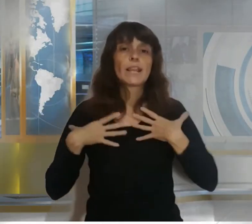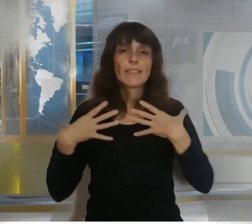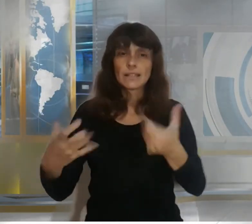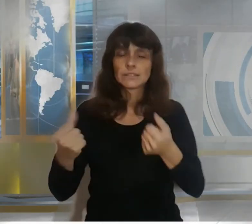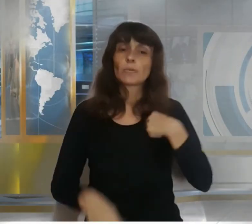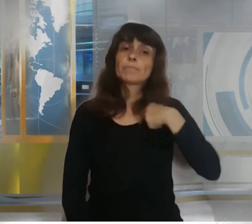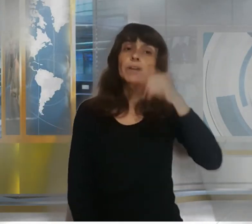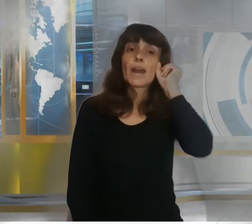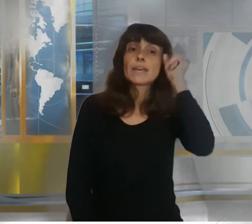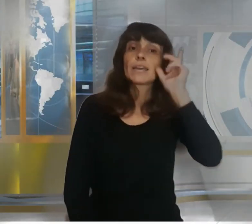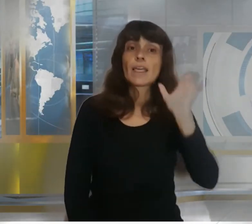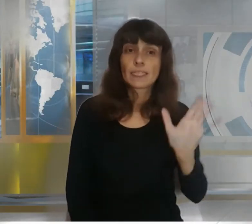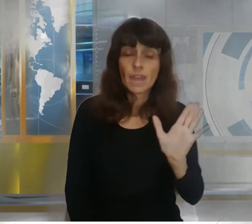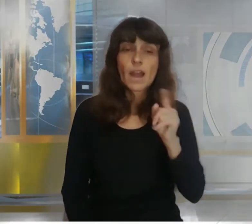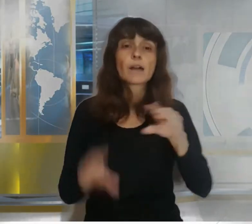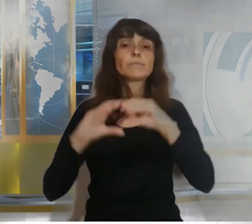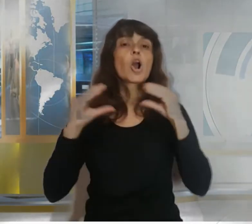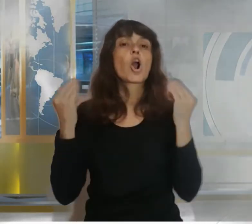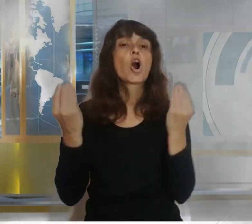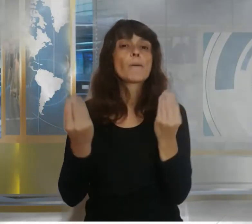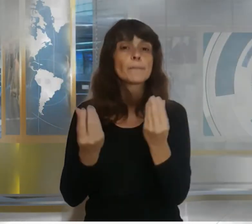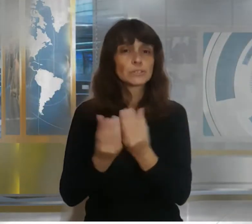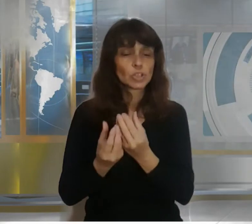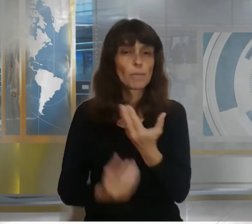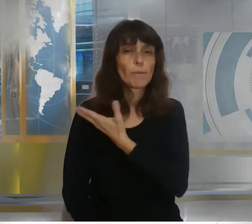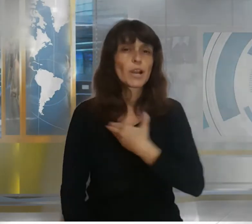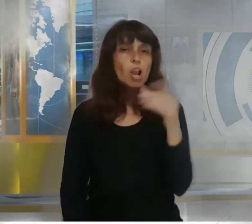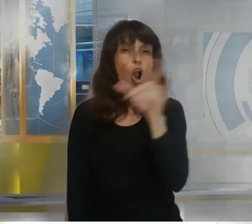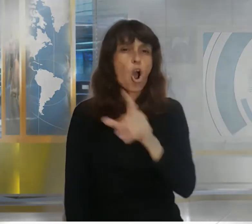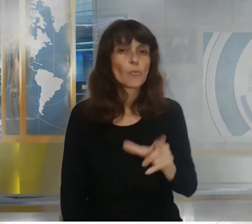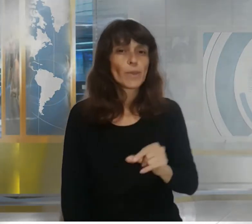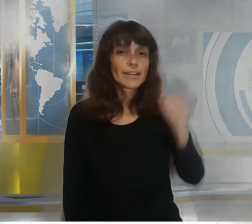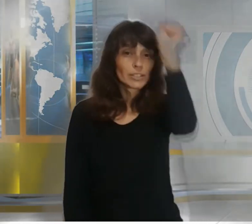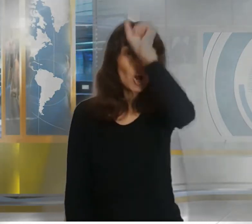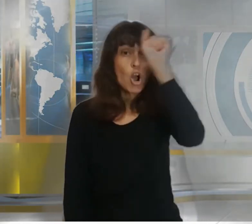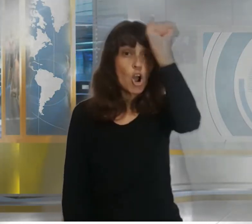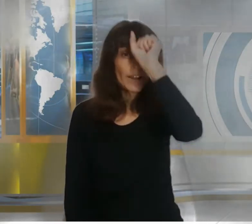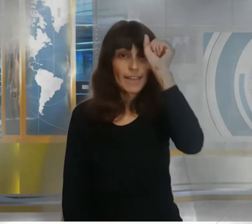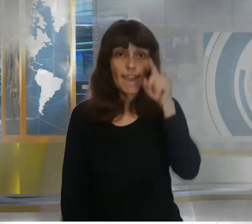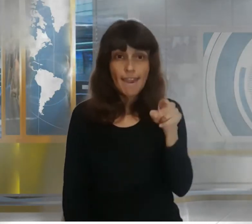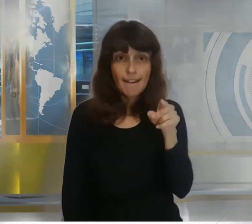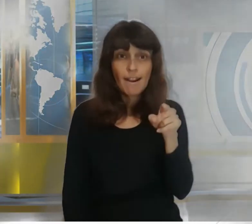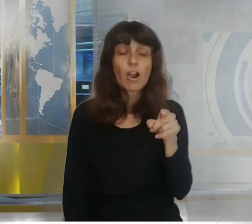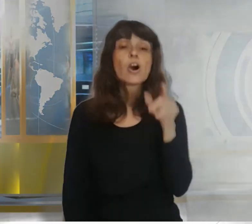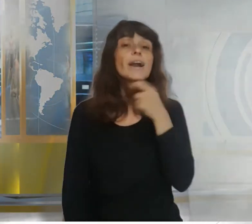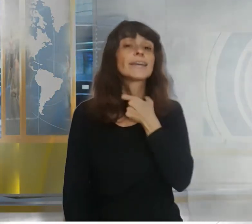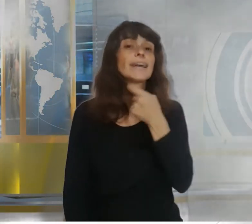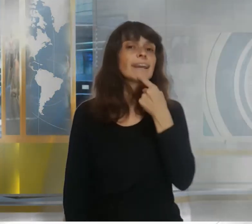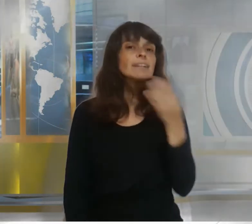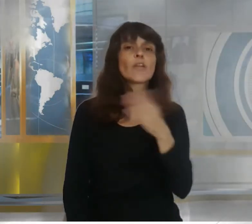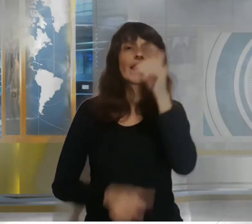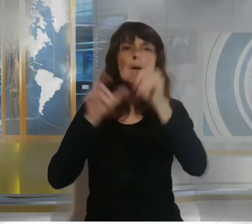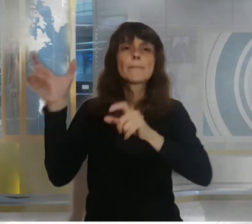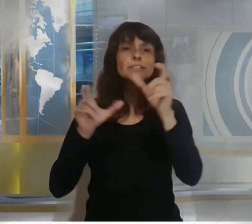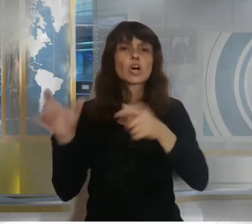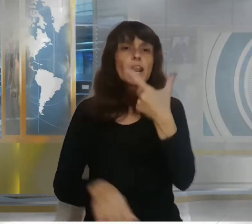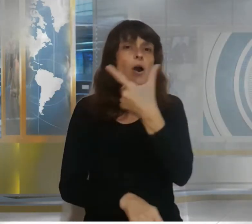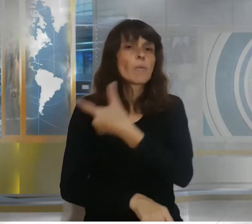el gobierno griego trata sobre todo de que los vacunados no tengan que hacerse test y cuarentena para viajar